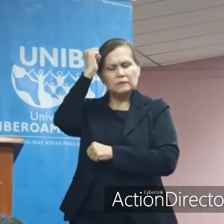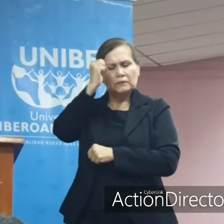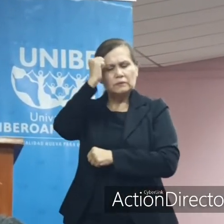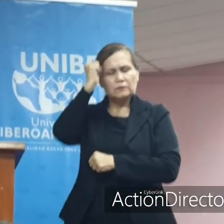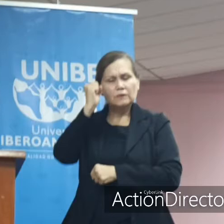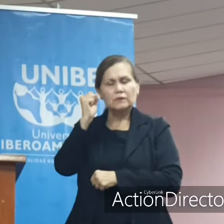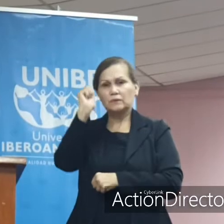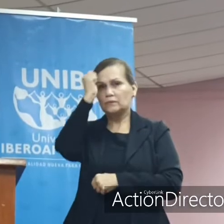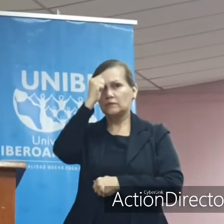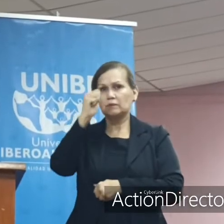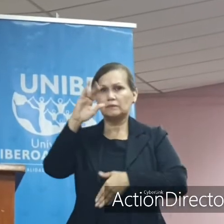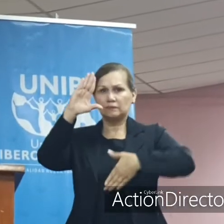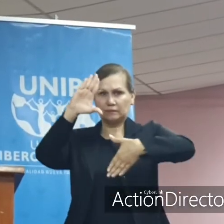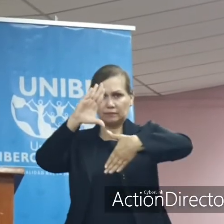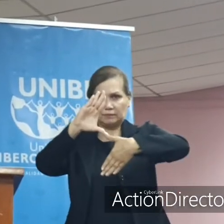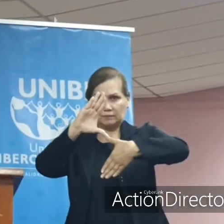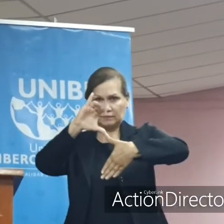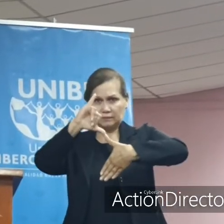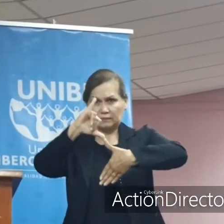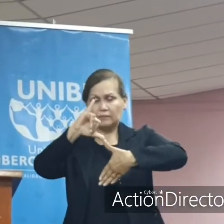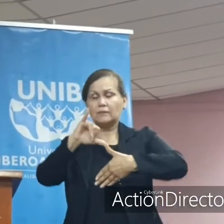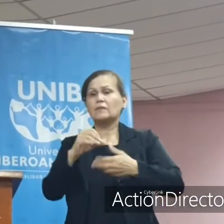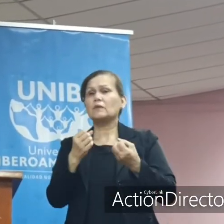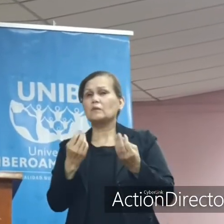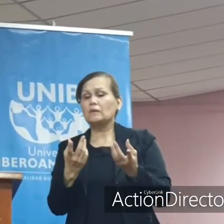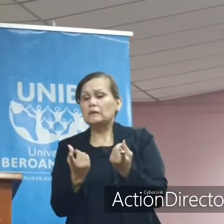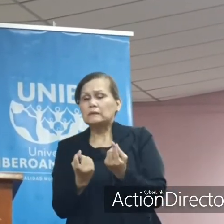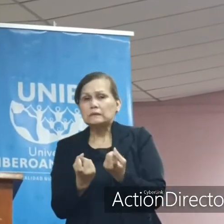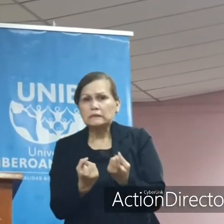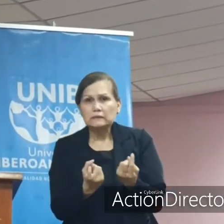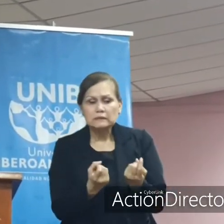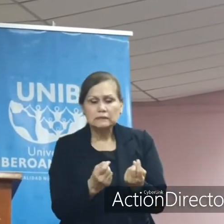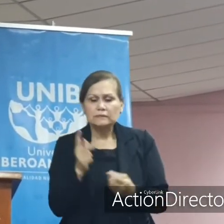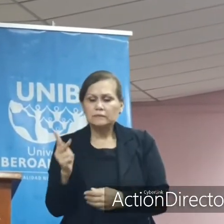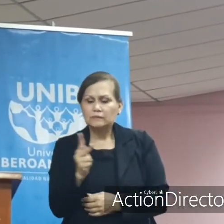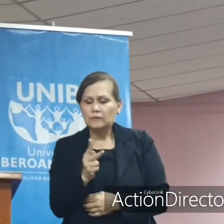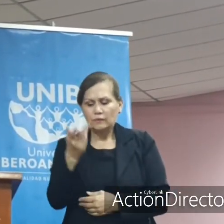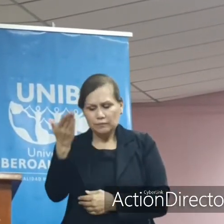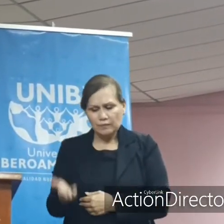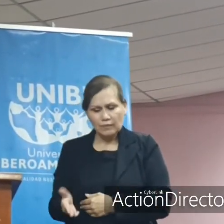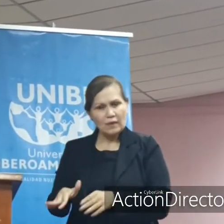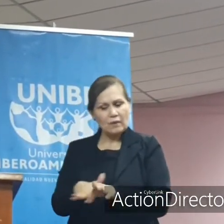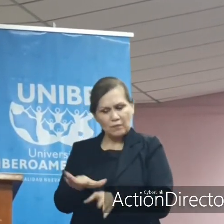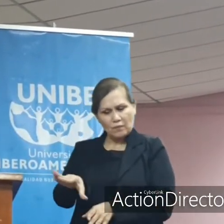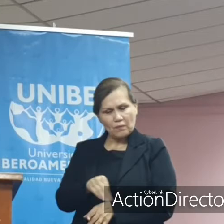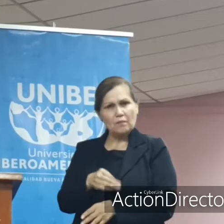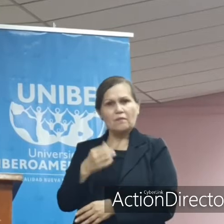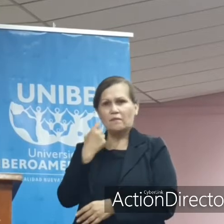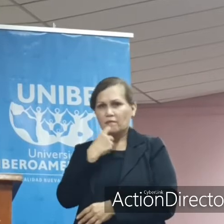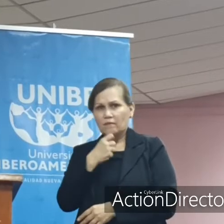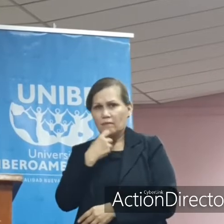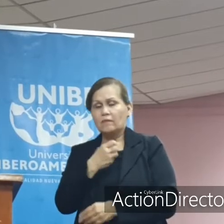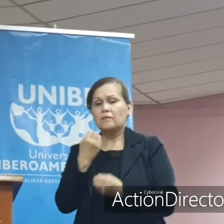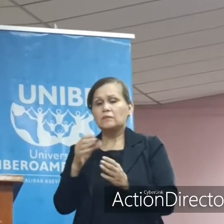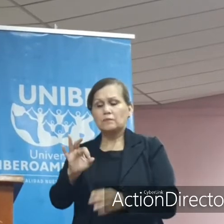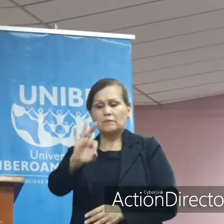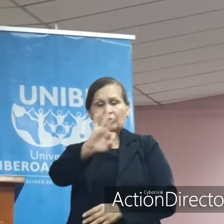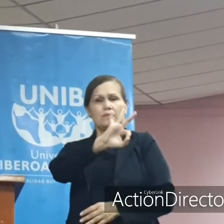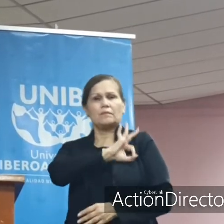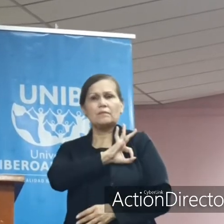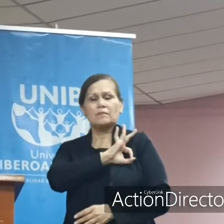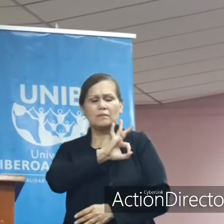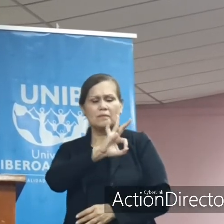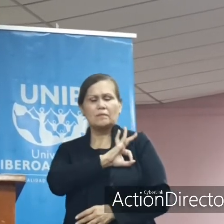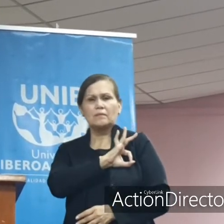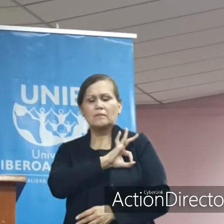de la Universidad Iberoamericana. Porque necesitamos muchos maestros como Doña Nidia. Entonces el premio es